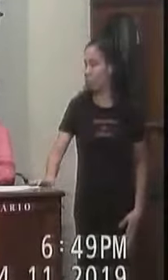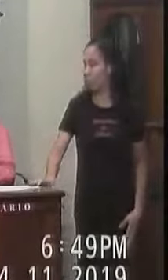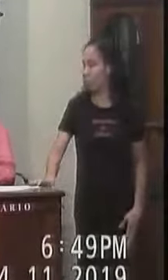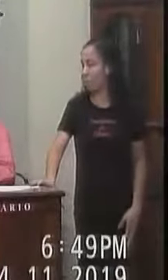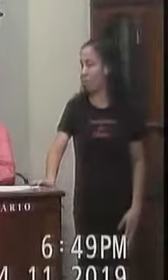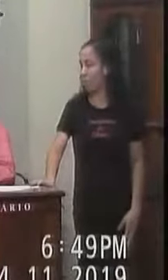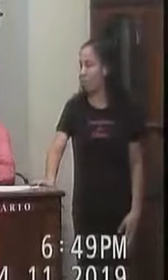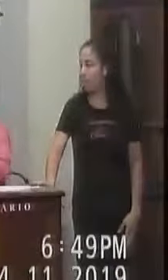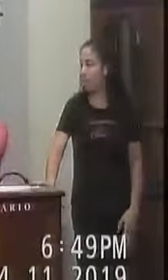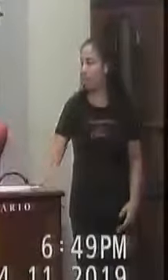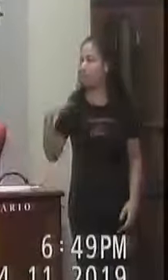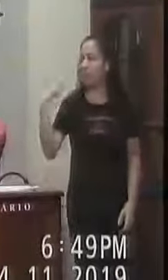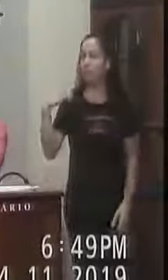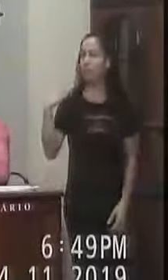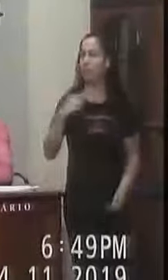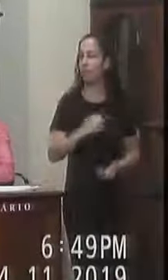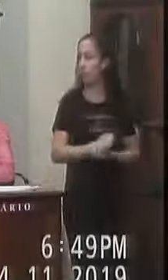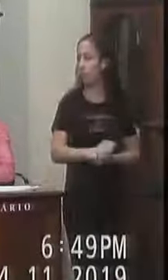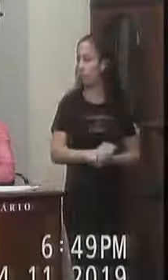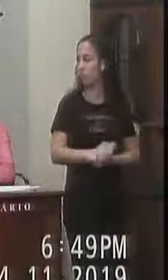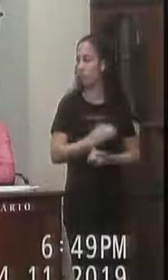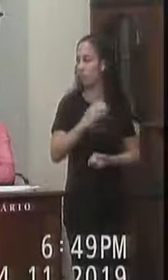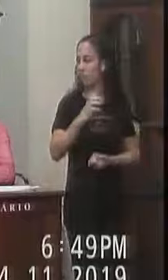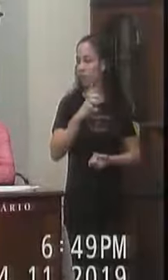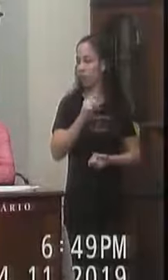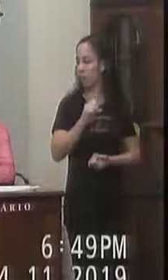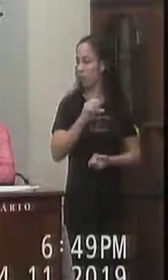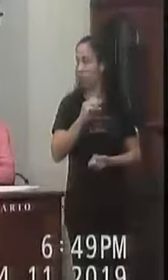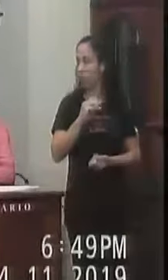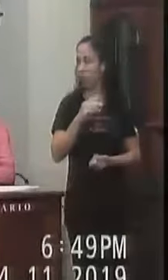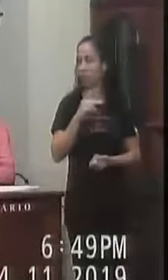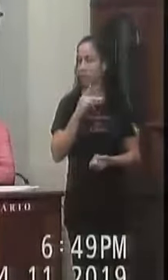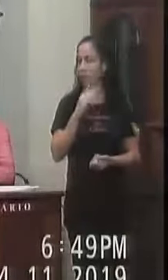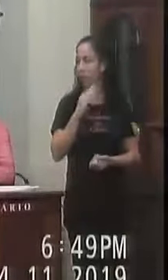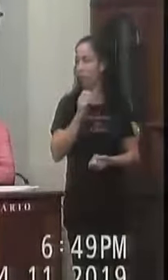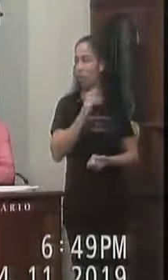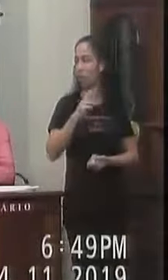Vereador Salsinho Duba